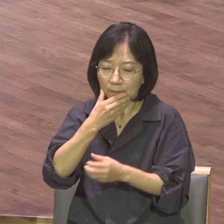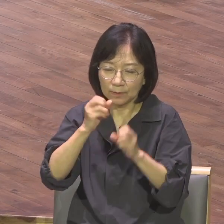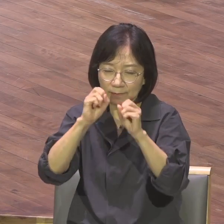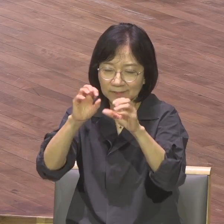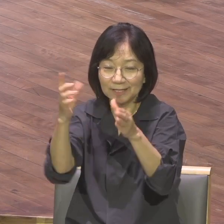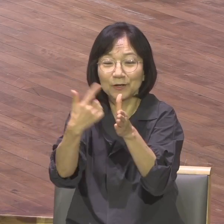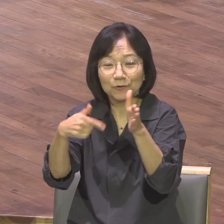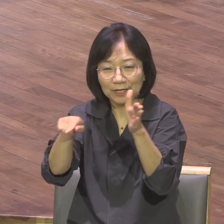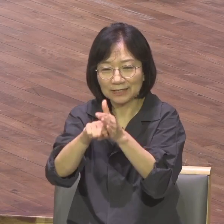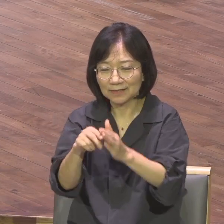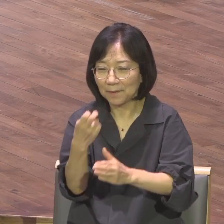아브라함처럼